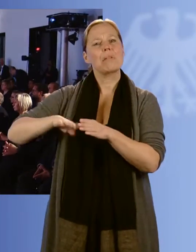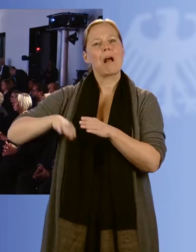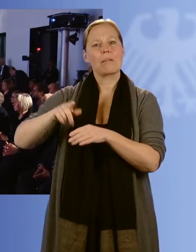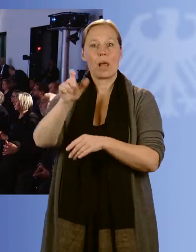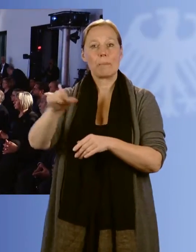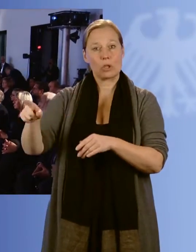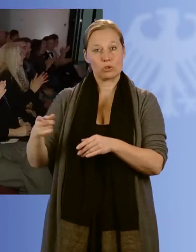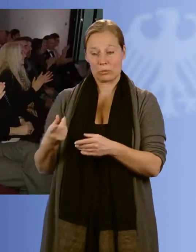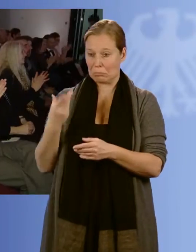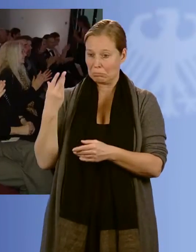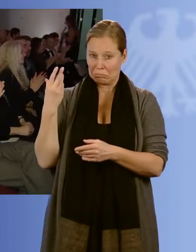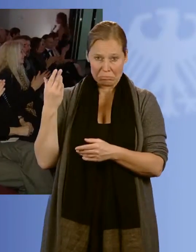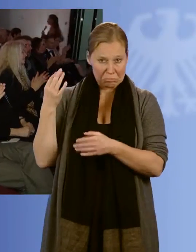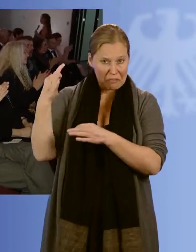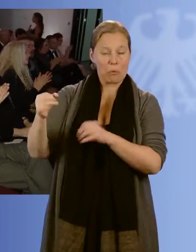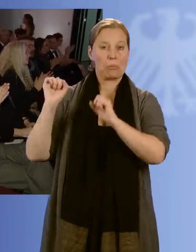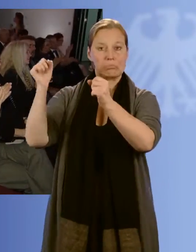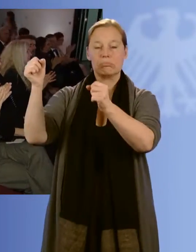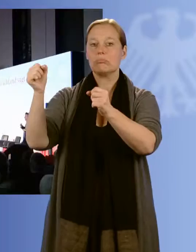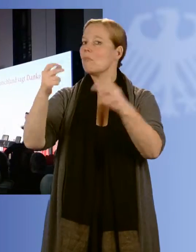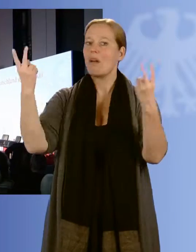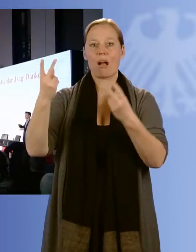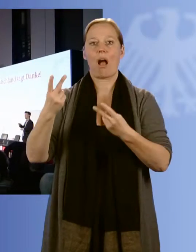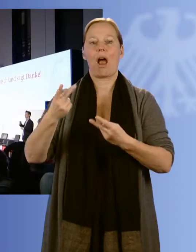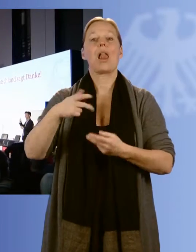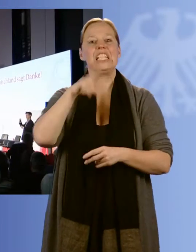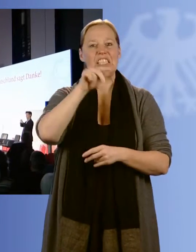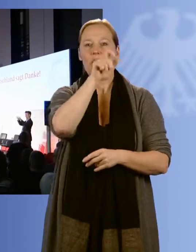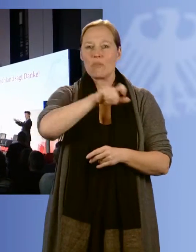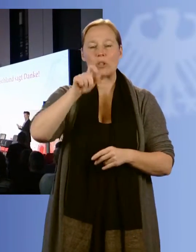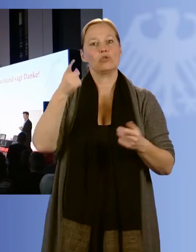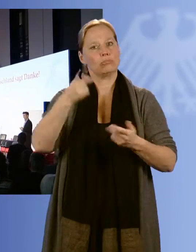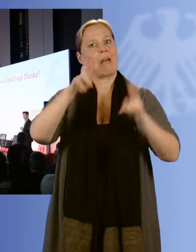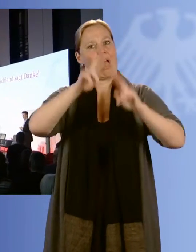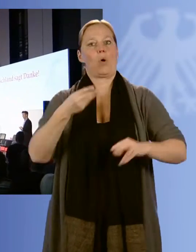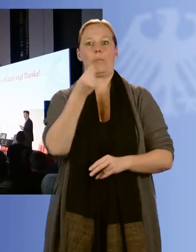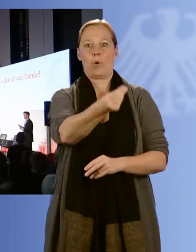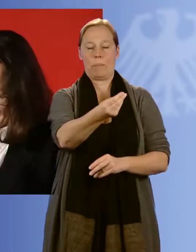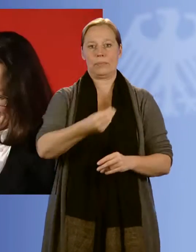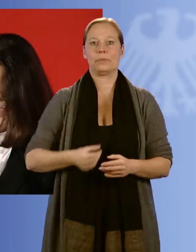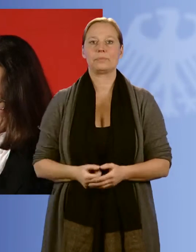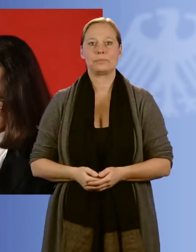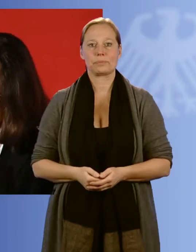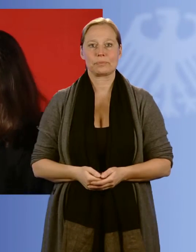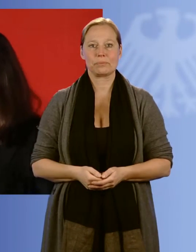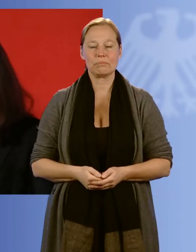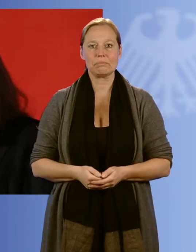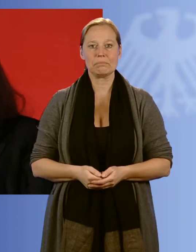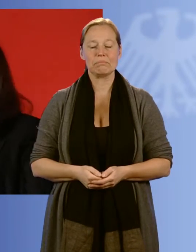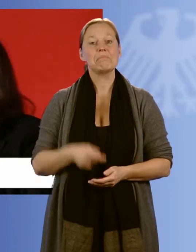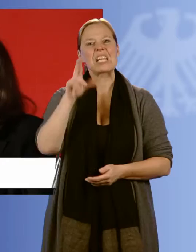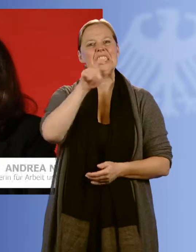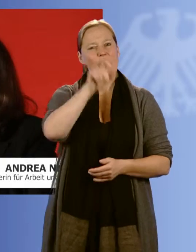Hier werden besondere Menschen geehrt, deren Einsatz unsere Gesellschaft reicher macht. Sie drängen nicht ins